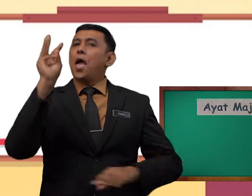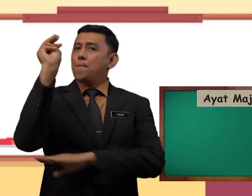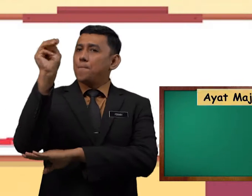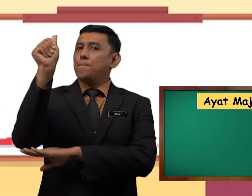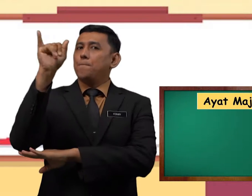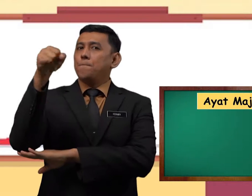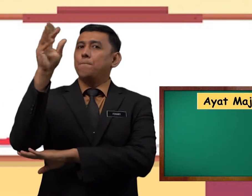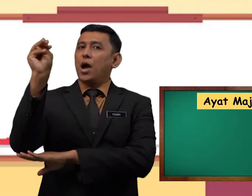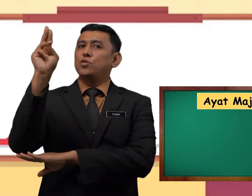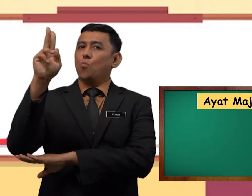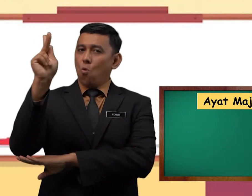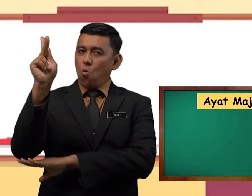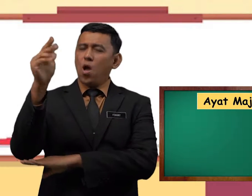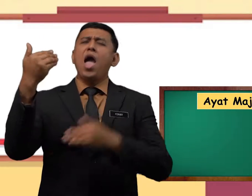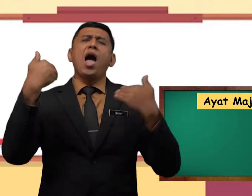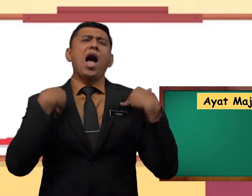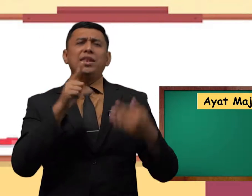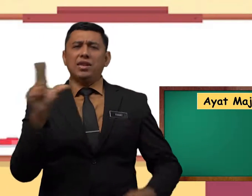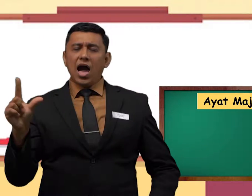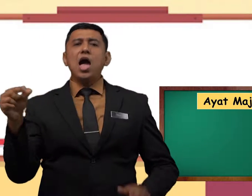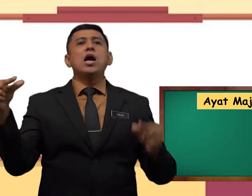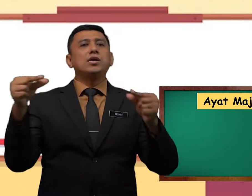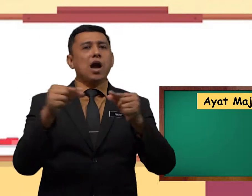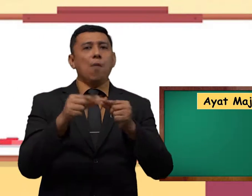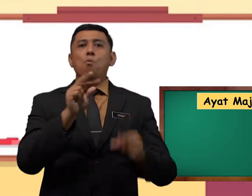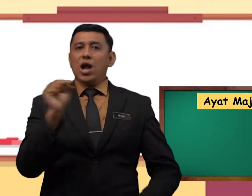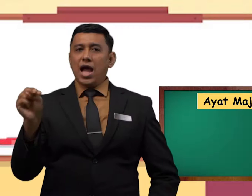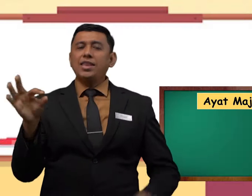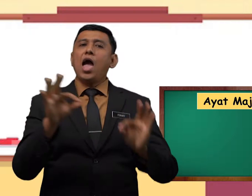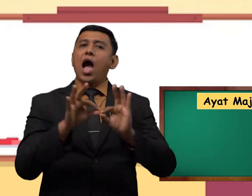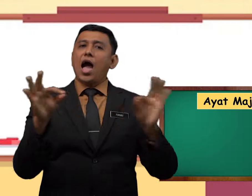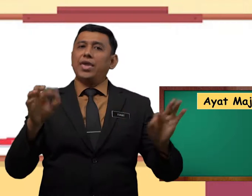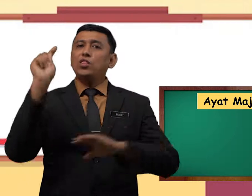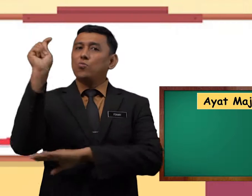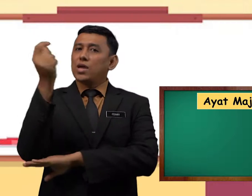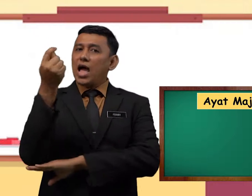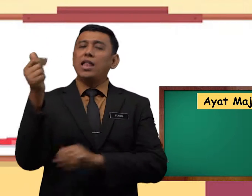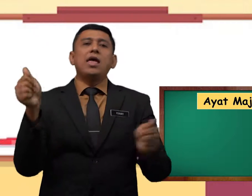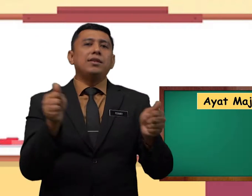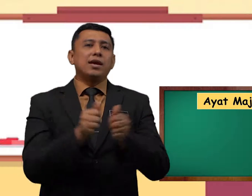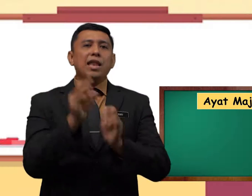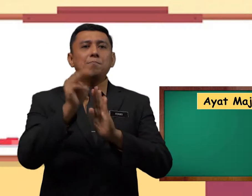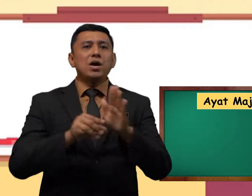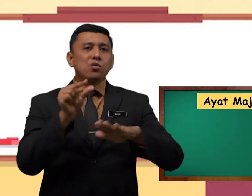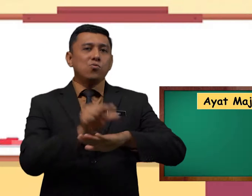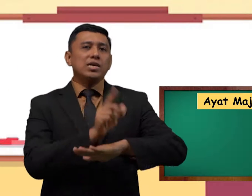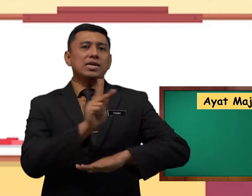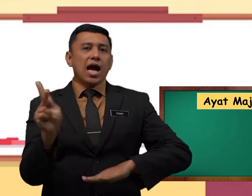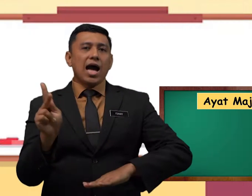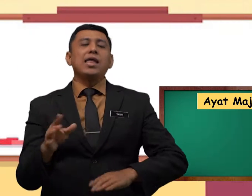majmuk adalah gabungan ayat tunggal dengan menggunakan